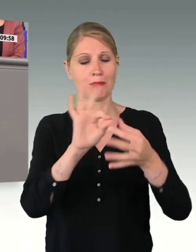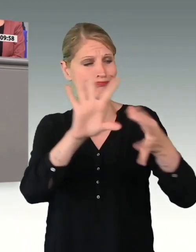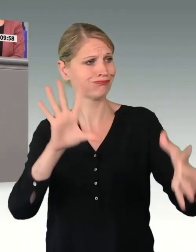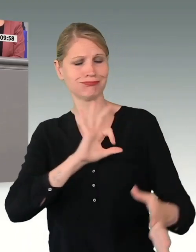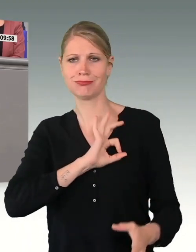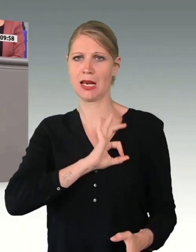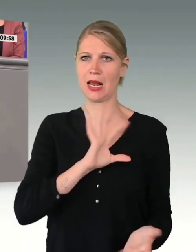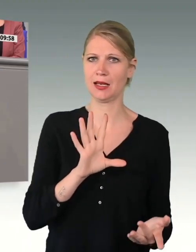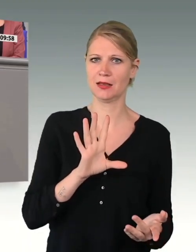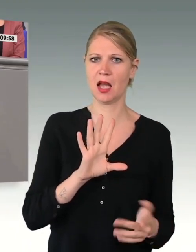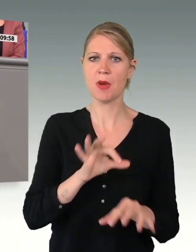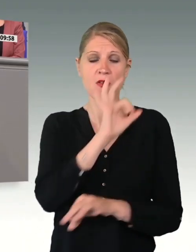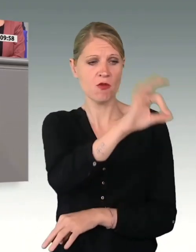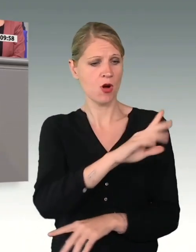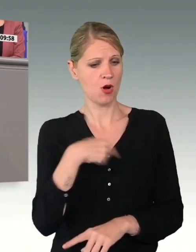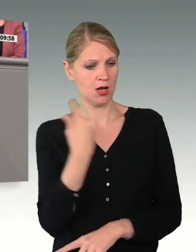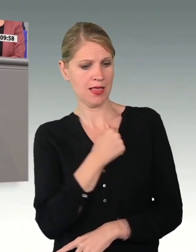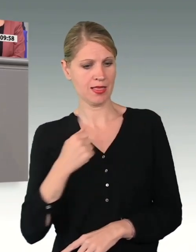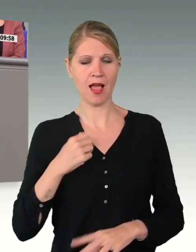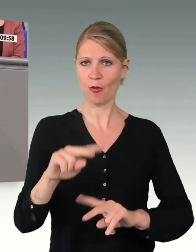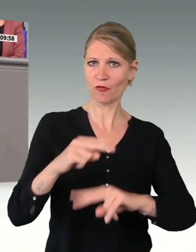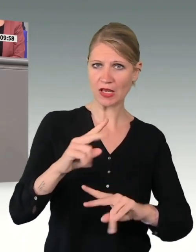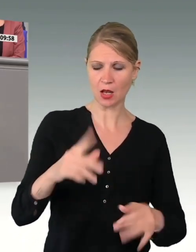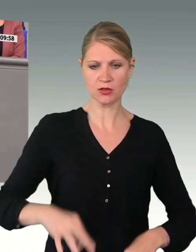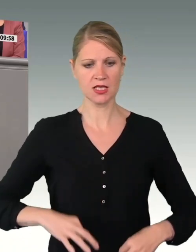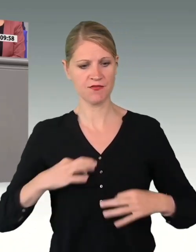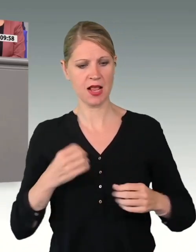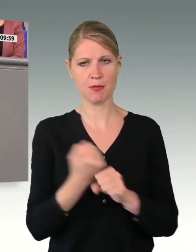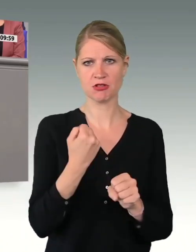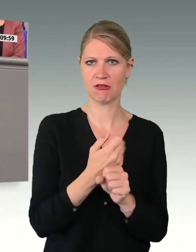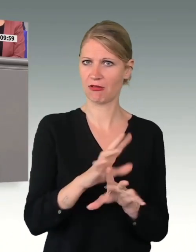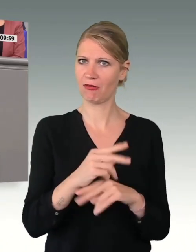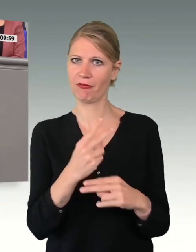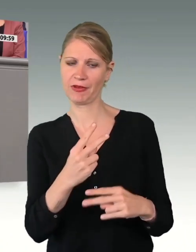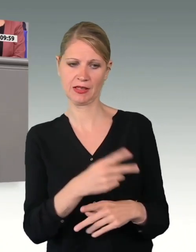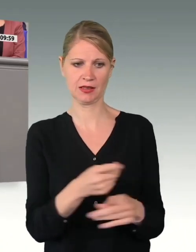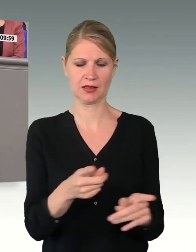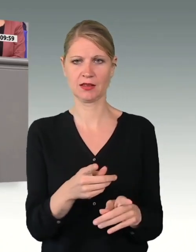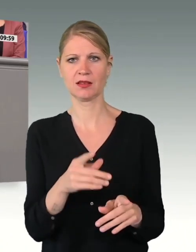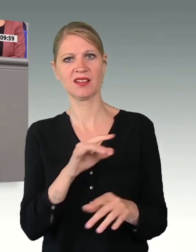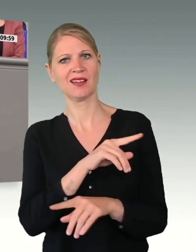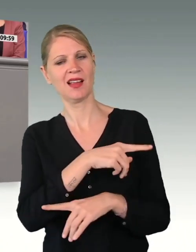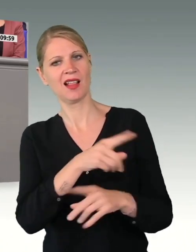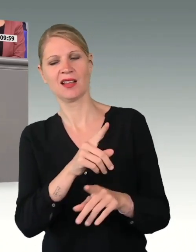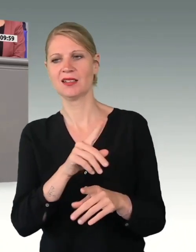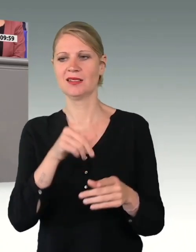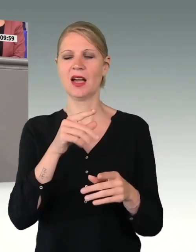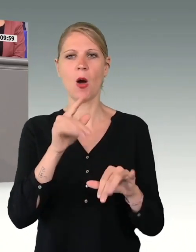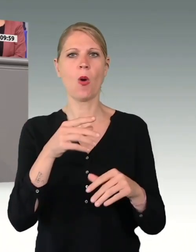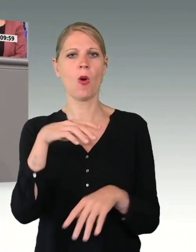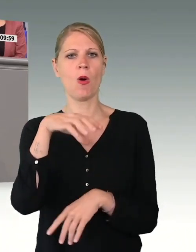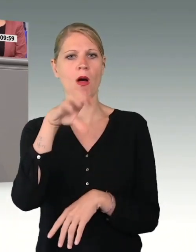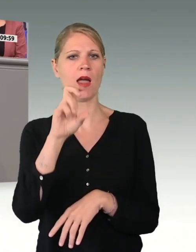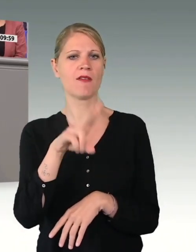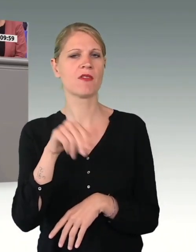Soldatinnen, Soldaten und Zivilbeschäftigten. Wie jede und jeder vorherige Inhaberin dieses wichtigen Amtes hat aber auch Eva Högl ihre eigenen